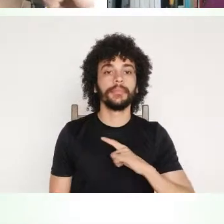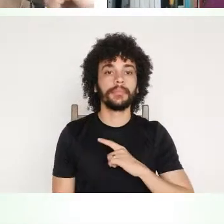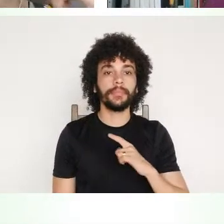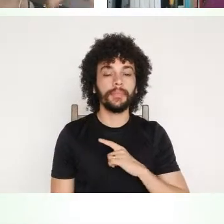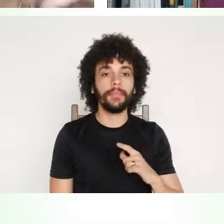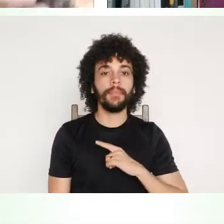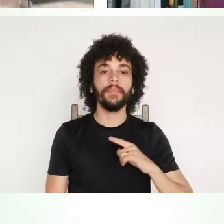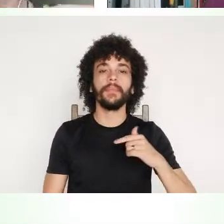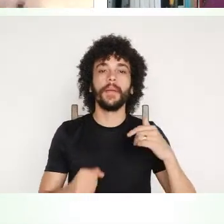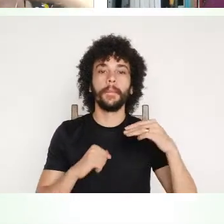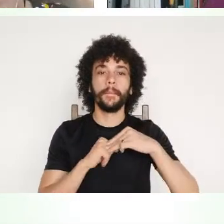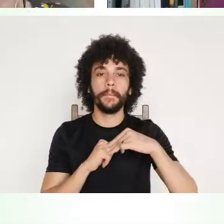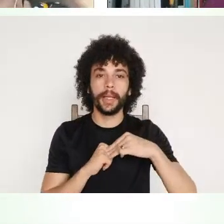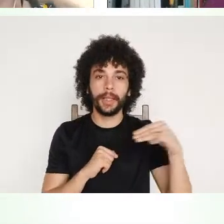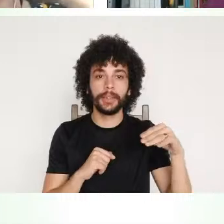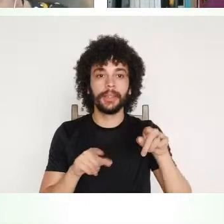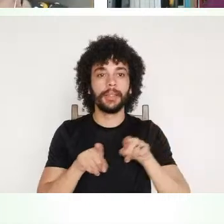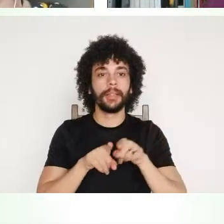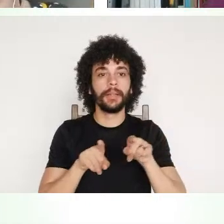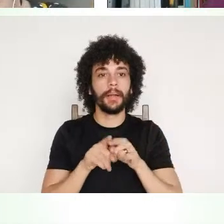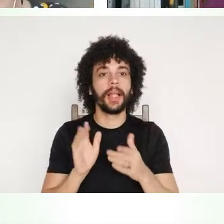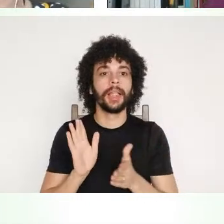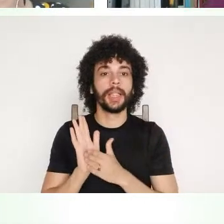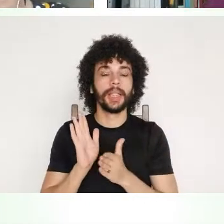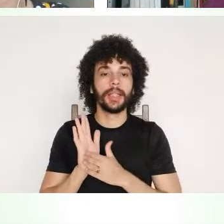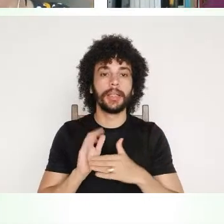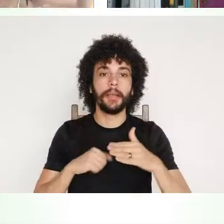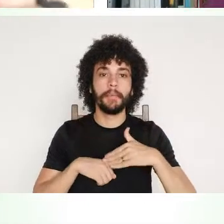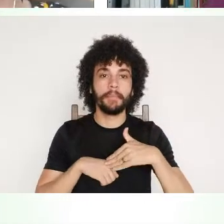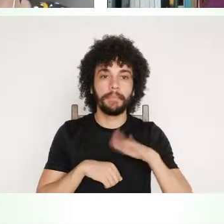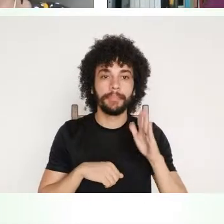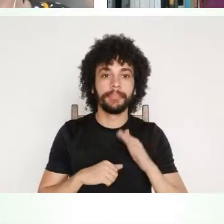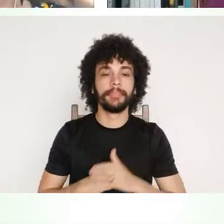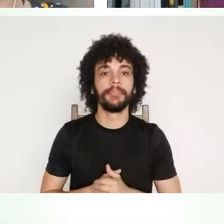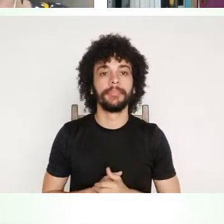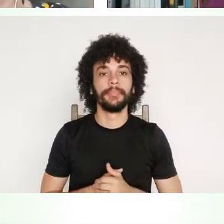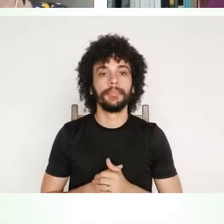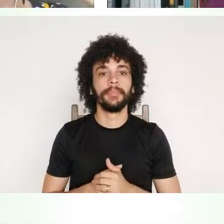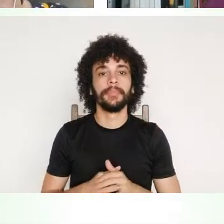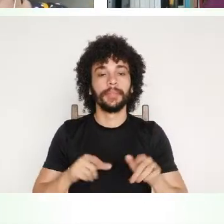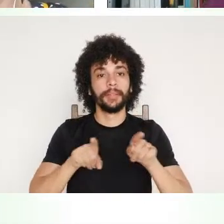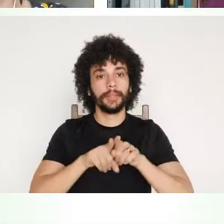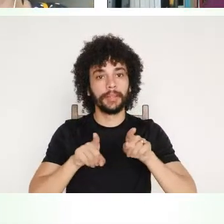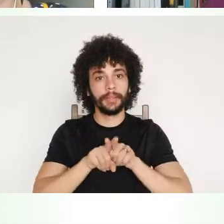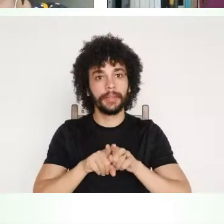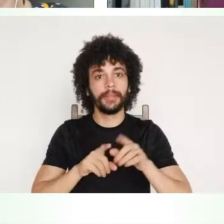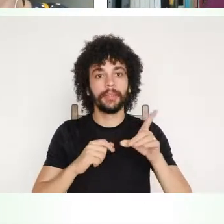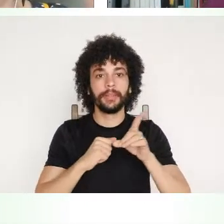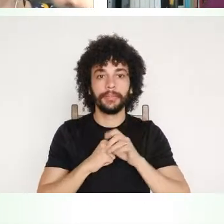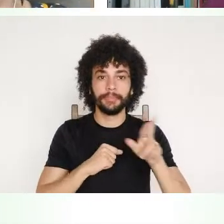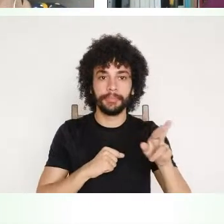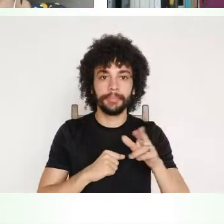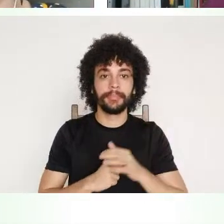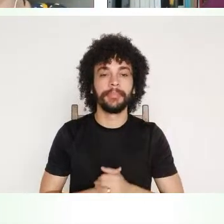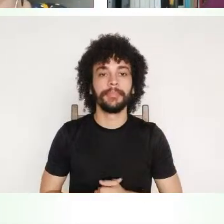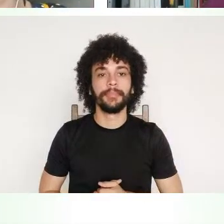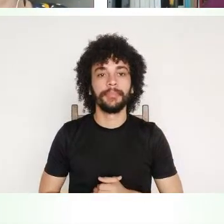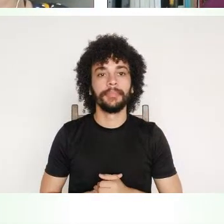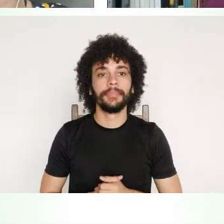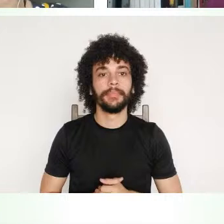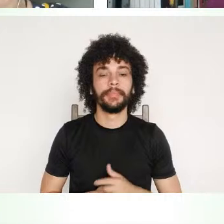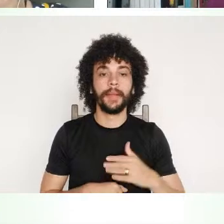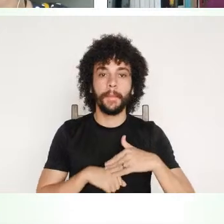né, a gente participar mais um do outro, bancas de doutorado participar mais um do outro, fazer mais esse